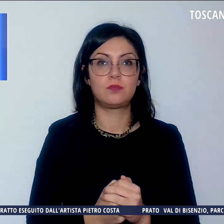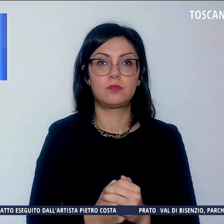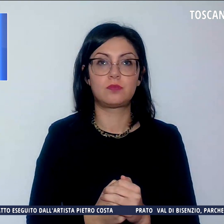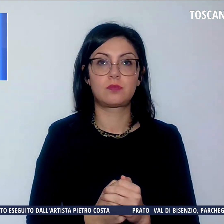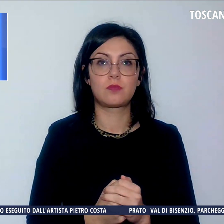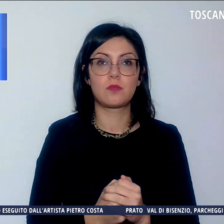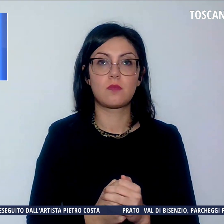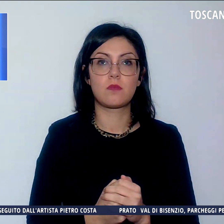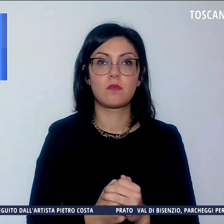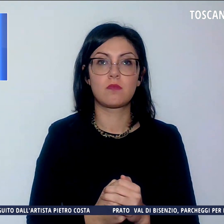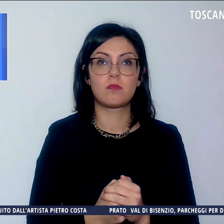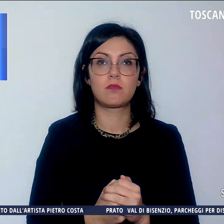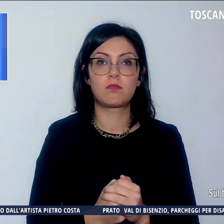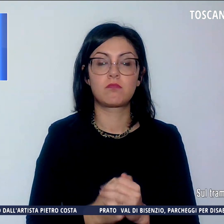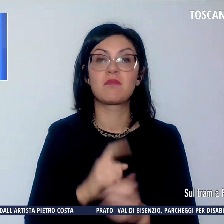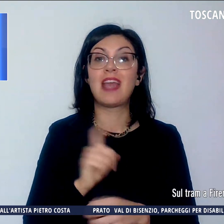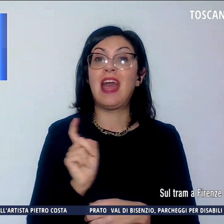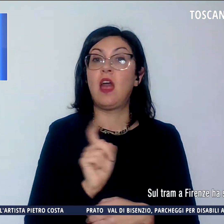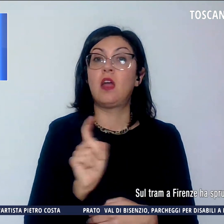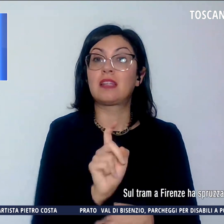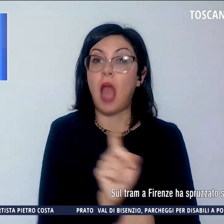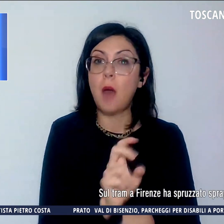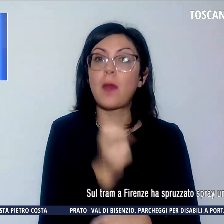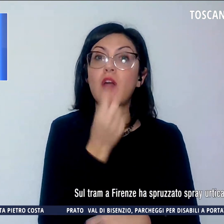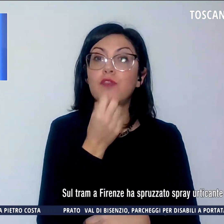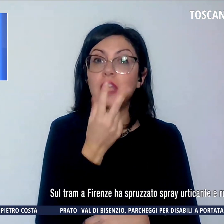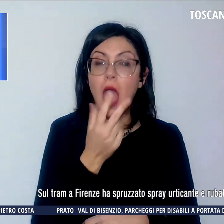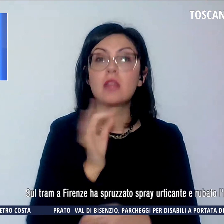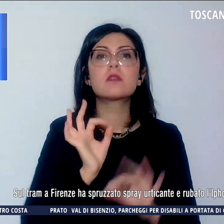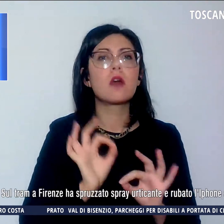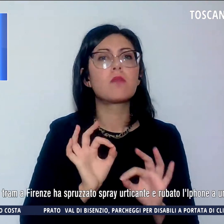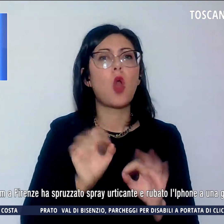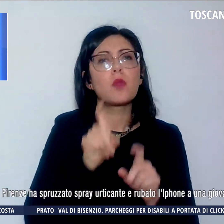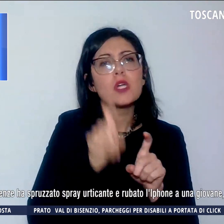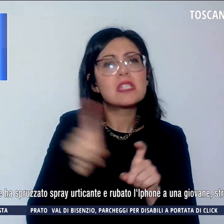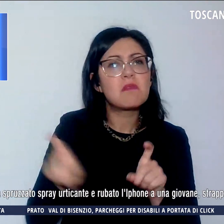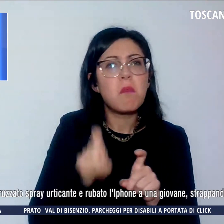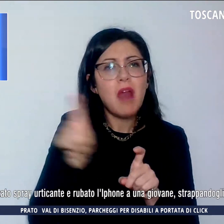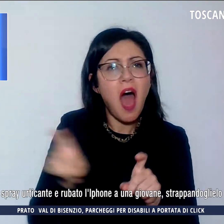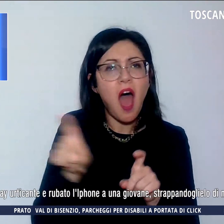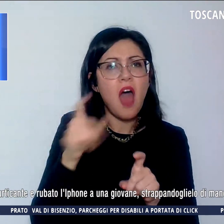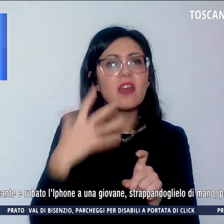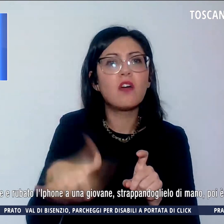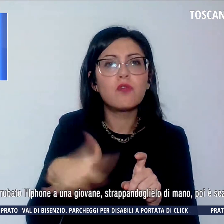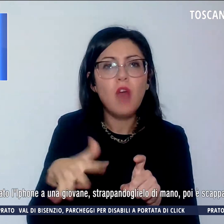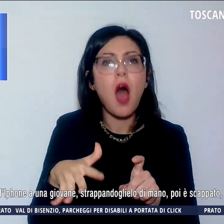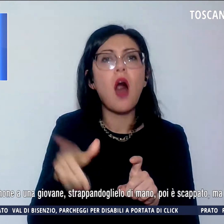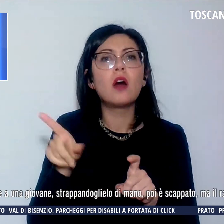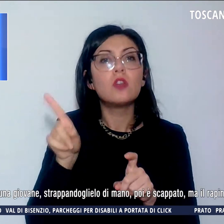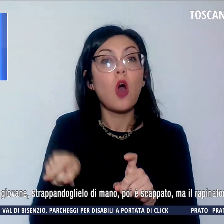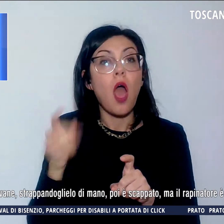Sul tram a Firenze ha spruzzato spray urticante e rubato l'iPhone a una giovane